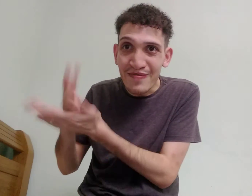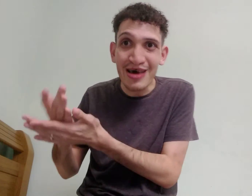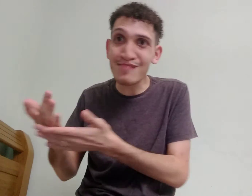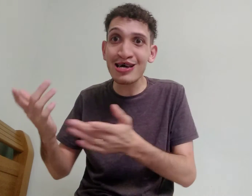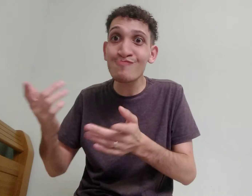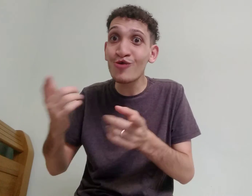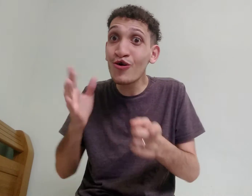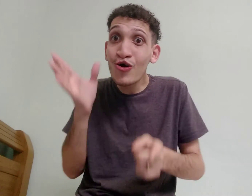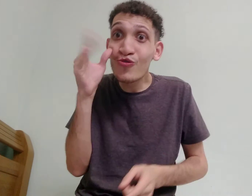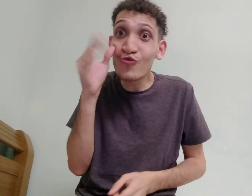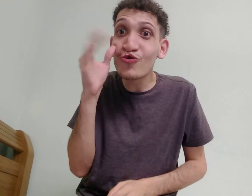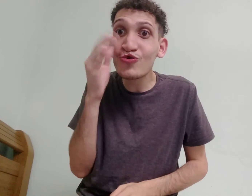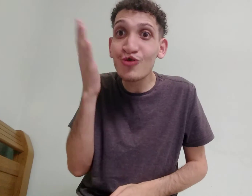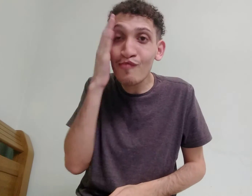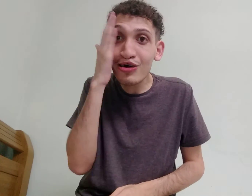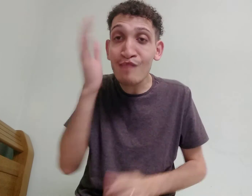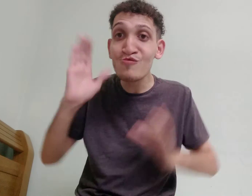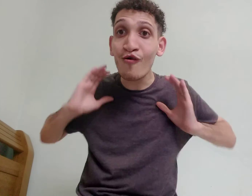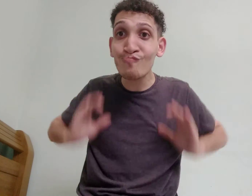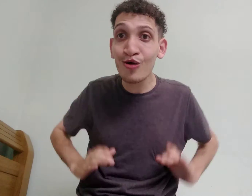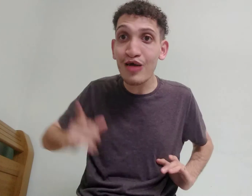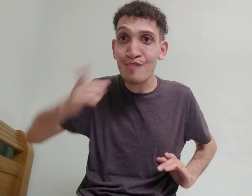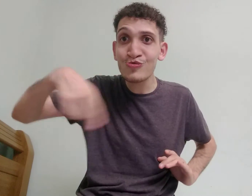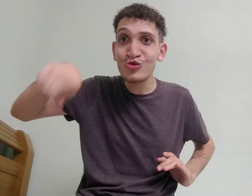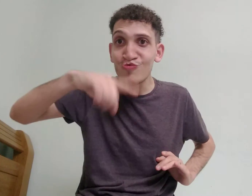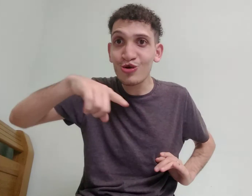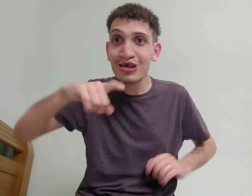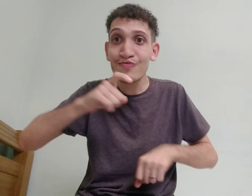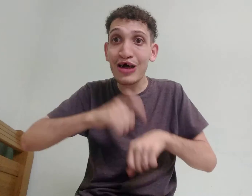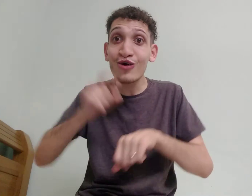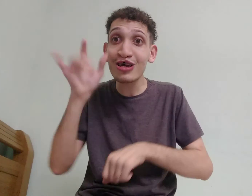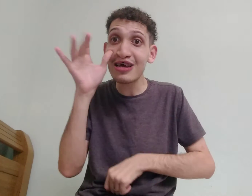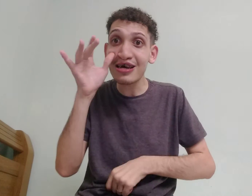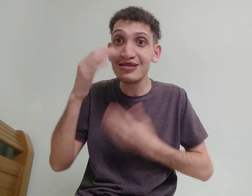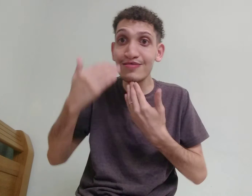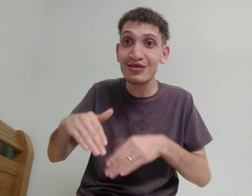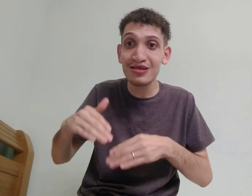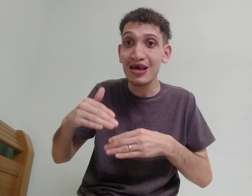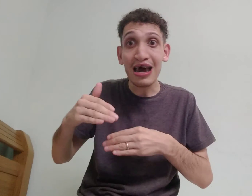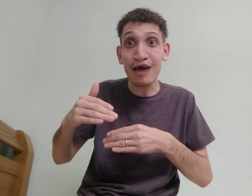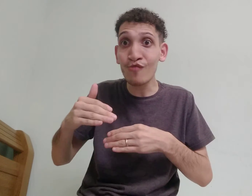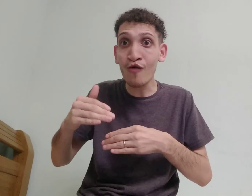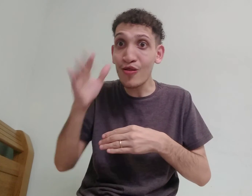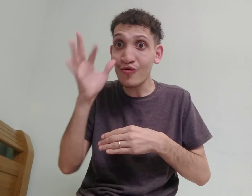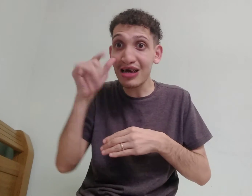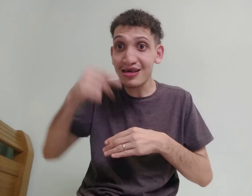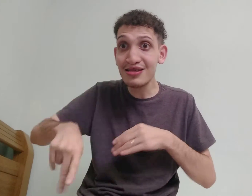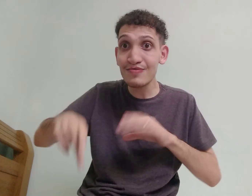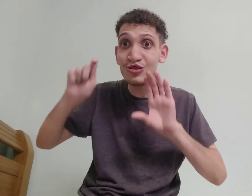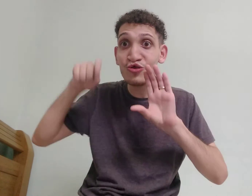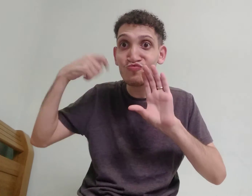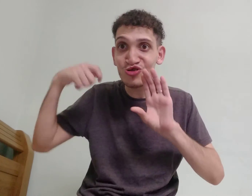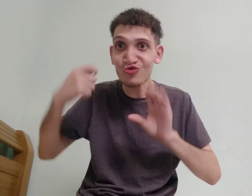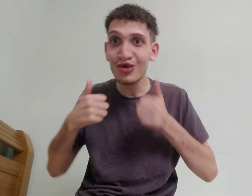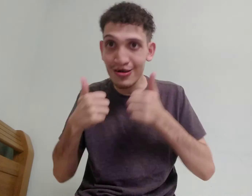mas, eu tô curioso pra saber o comportamento de vocês, na hora que assistem aqui, a prova não, que assistem aqui o vídeo, tá bom?